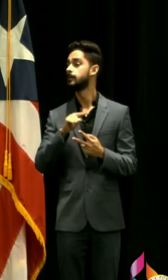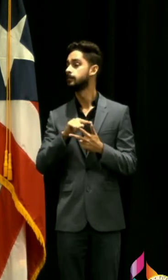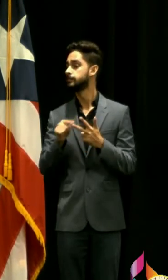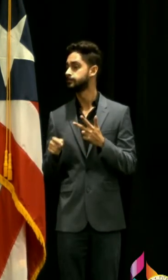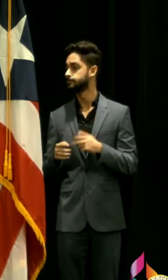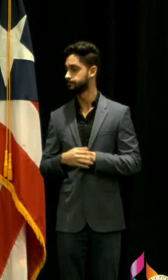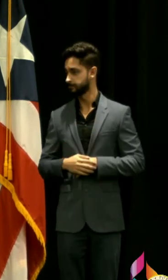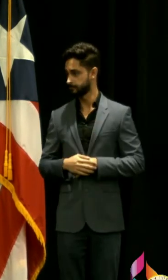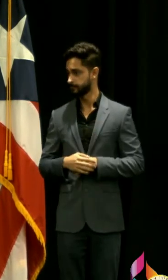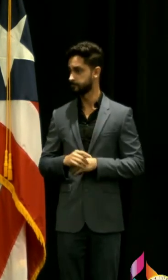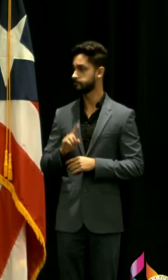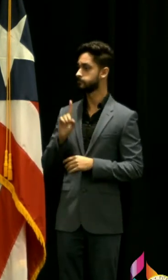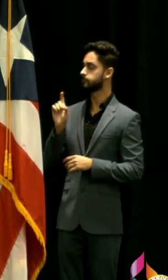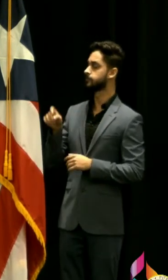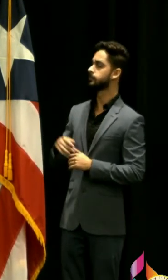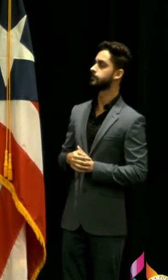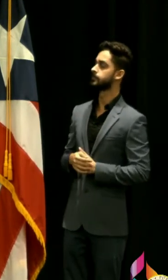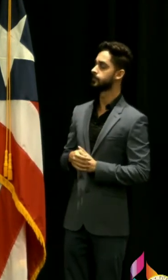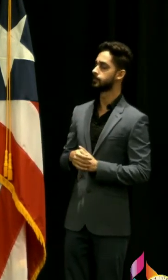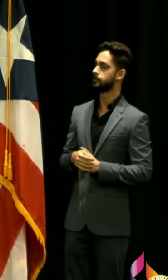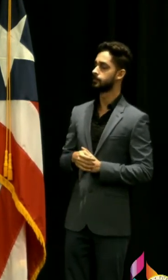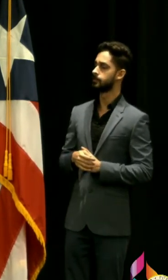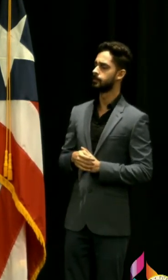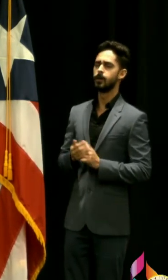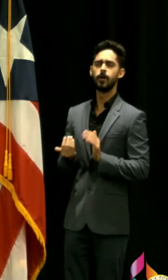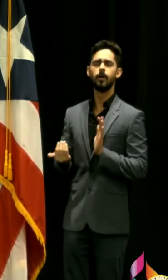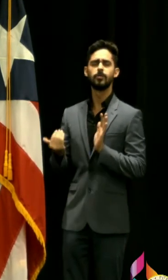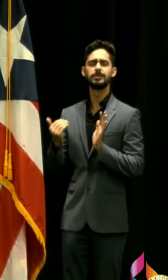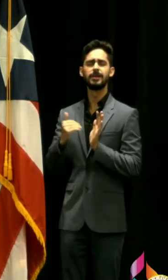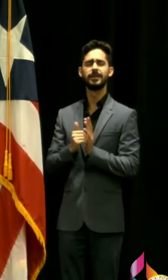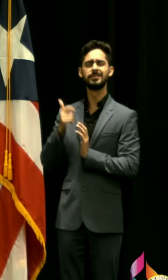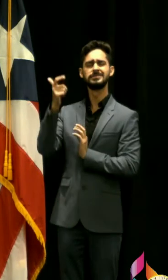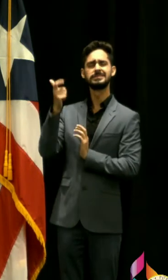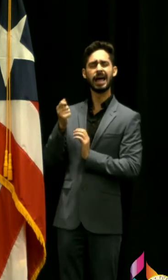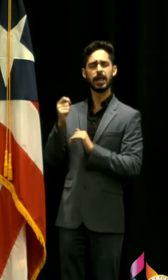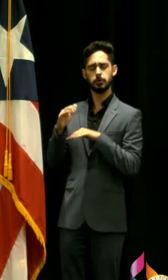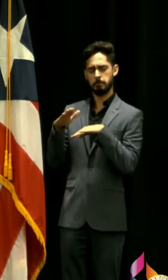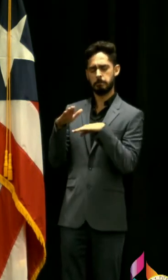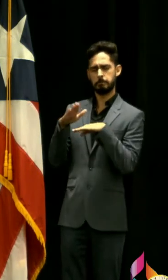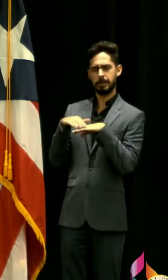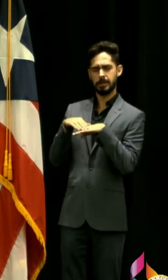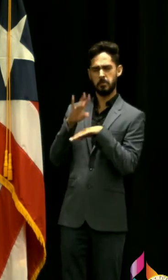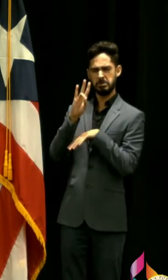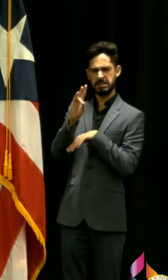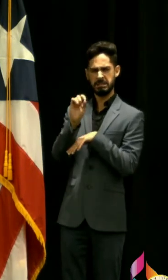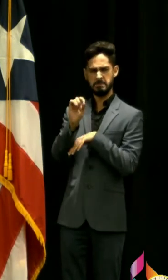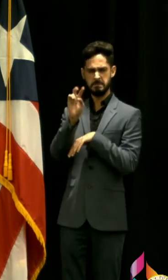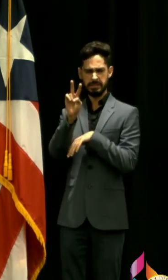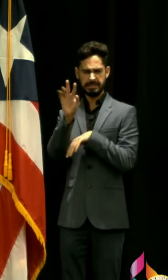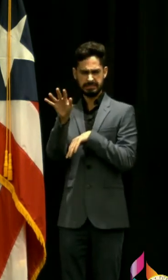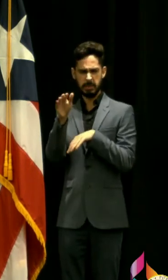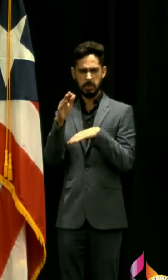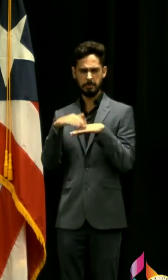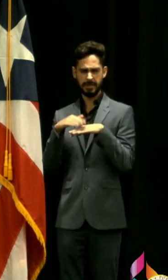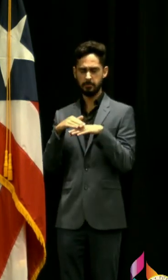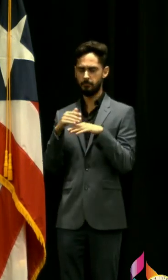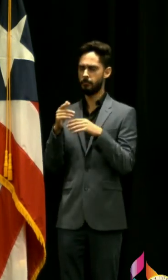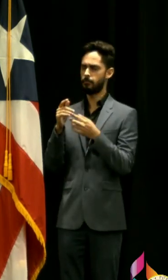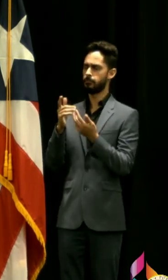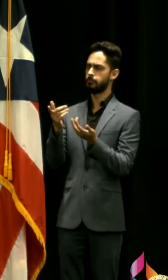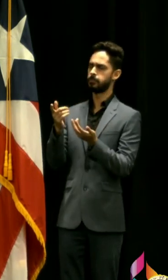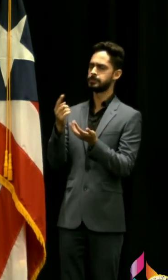si gobernador retomando el tema del salario mínimo no me quedo claro de su respuesta si la presentación de este proyecto de administración